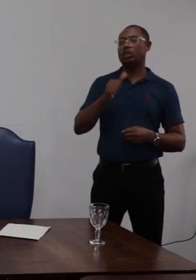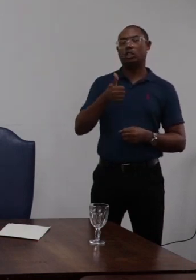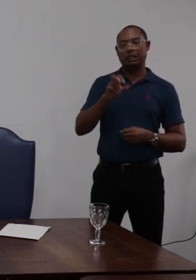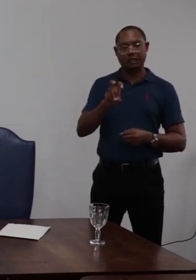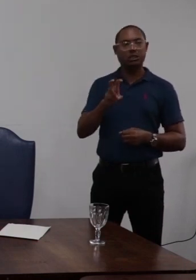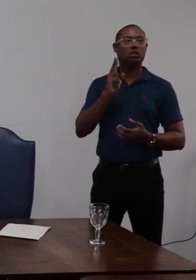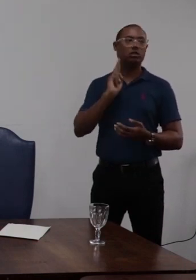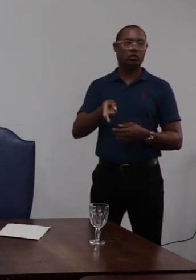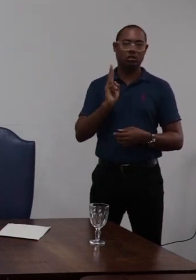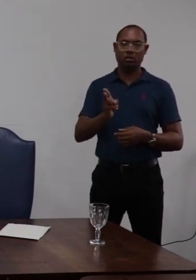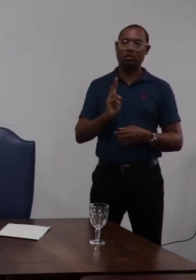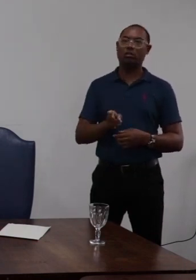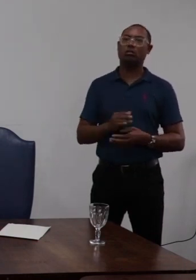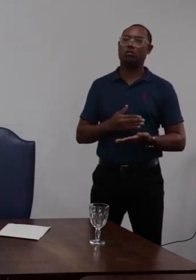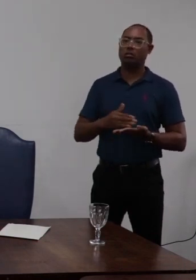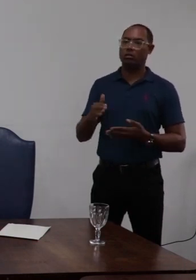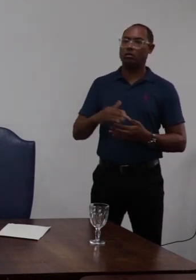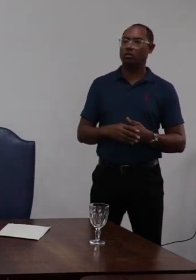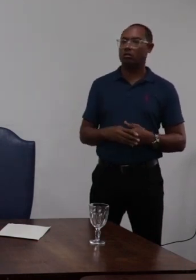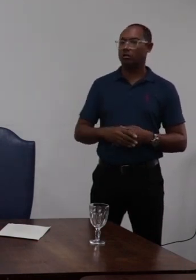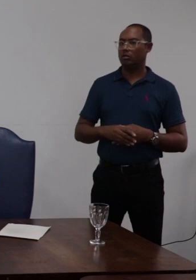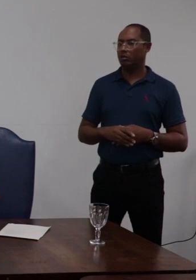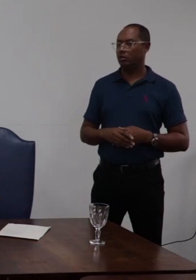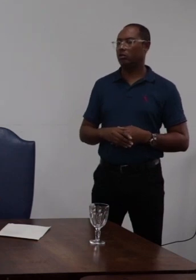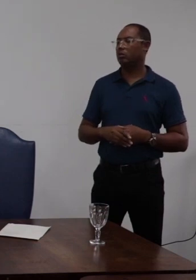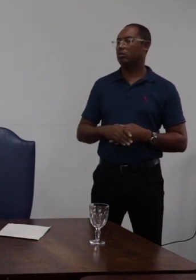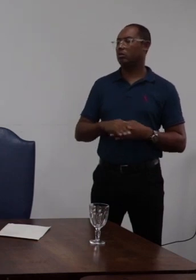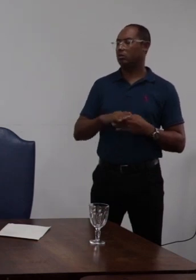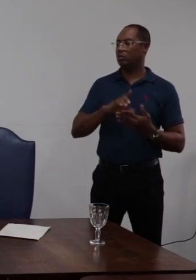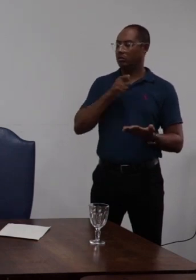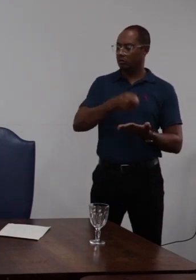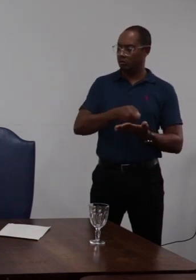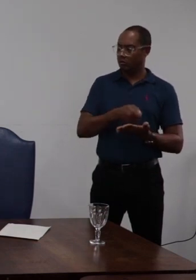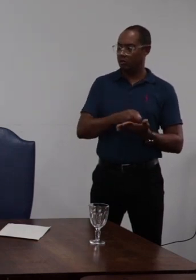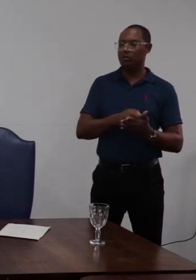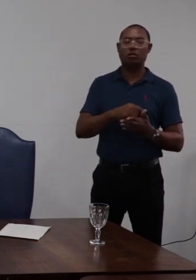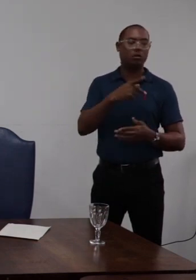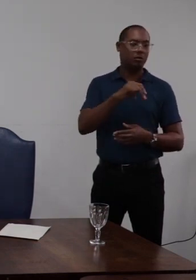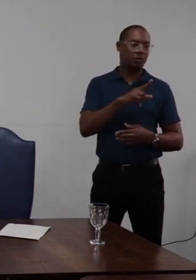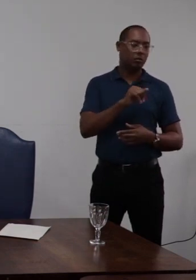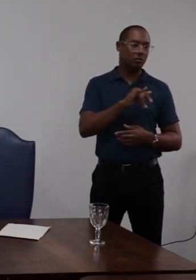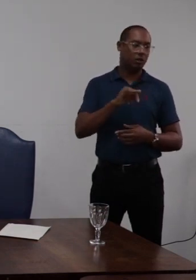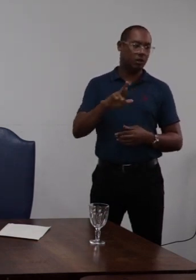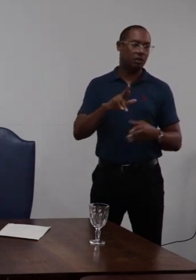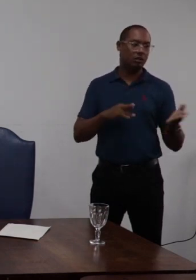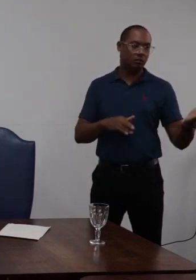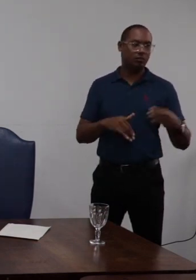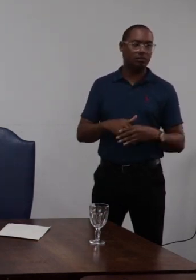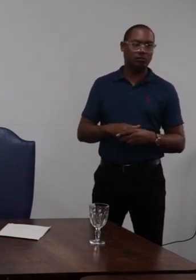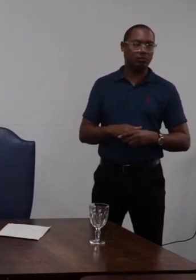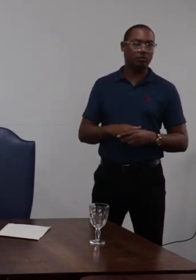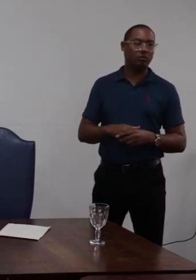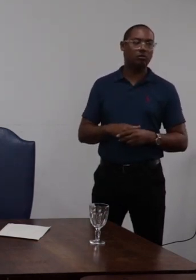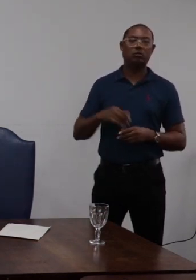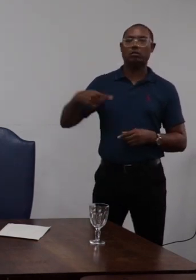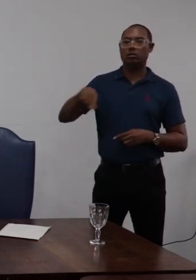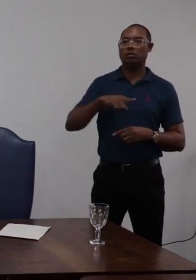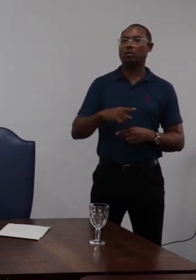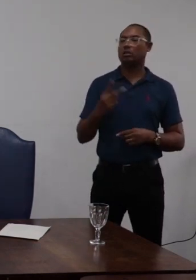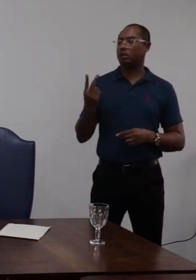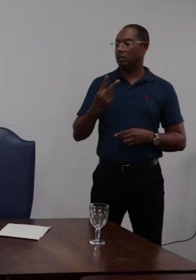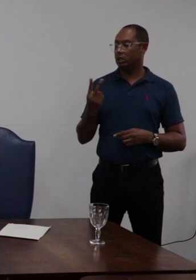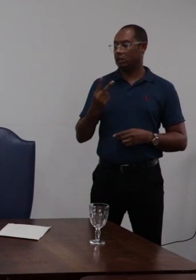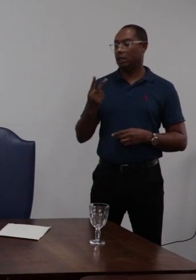penalidade instituída ordinalmente e referendada pelo parecer do conselheiro Maurício a segunda opção